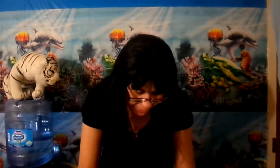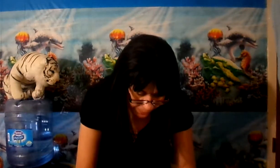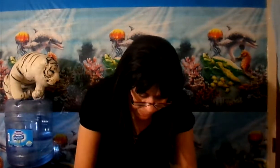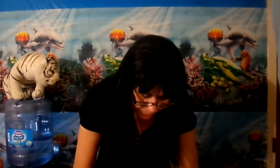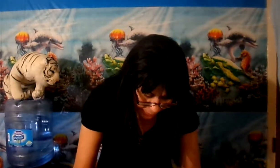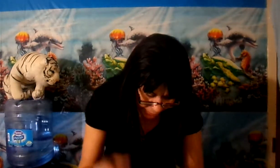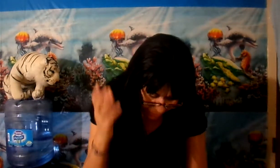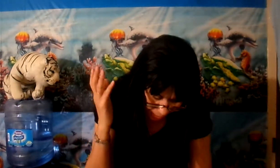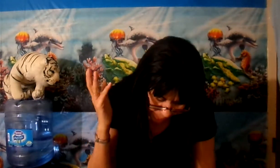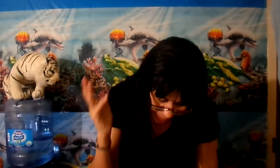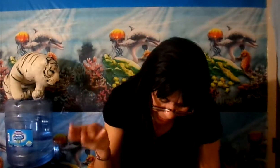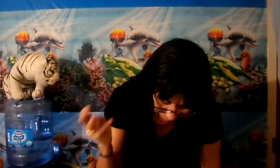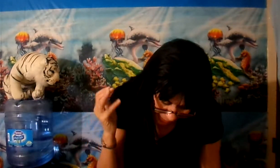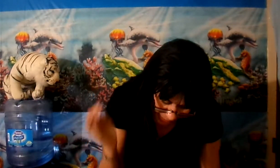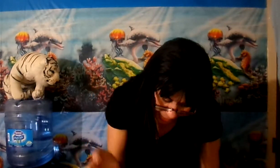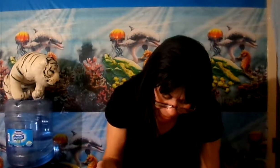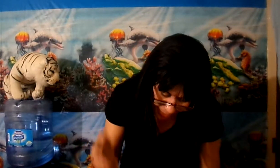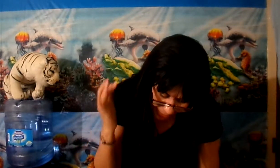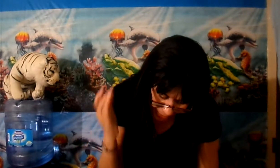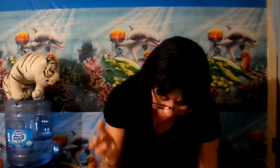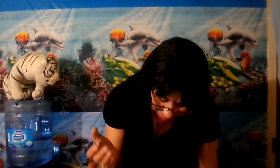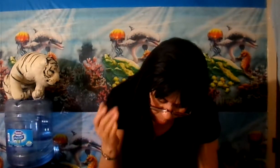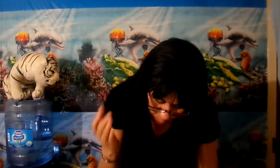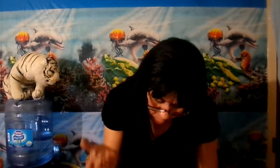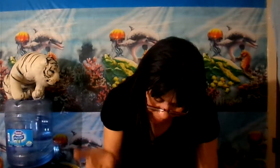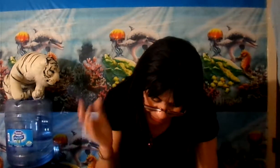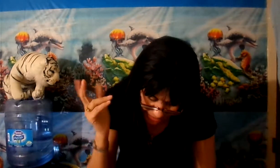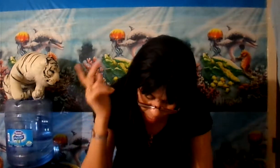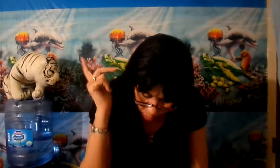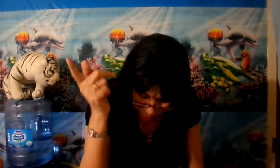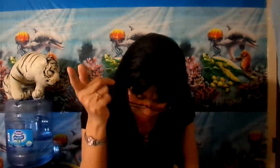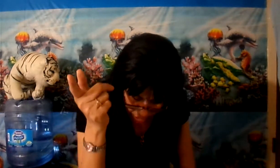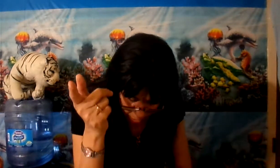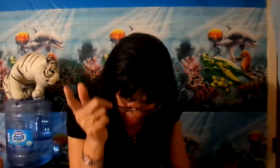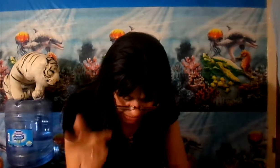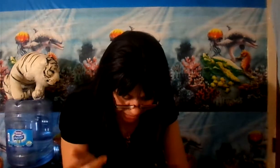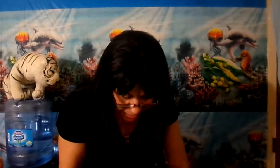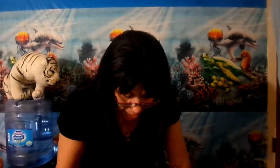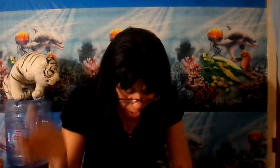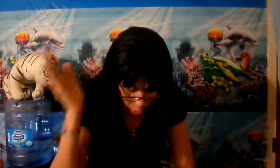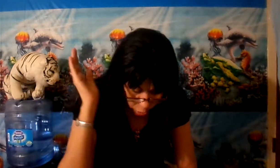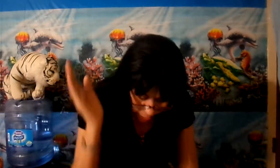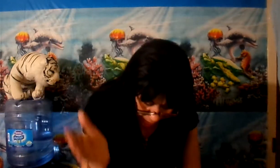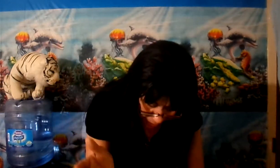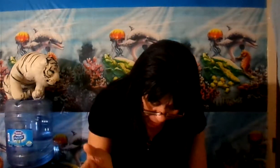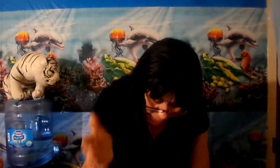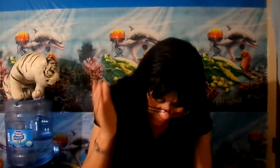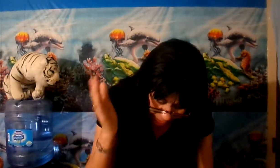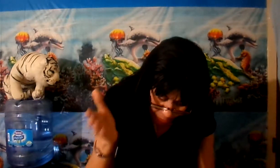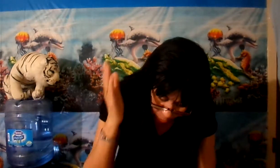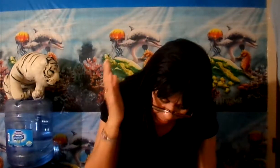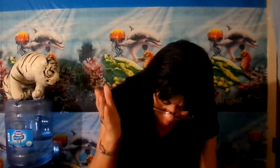de la peregania era como un Génesis 4. Así serían los días de su retorno.